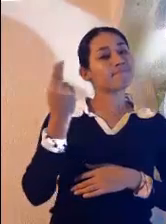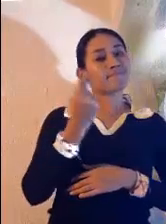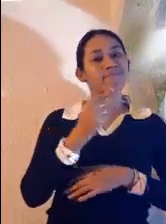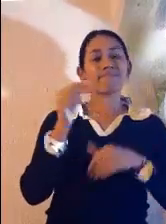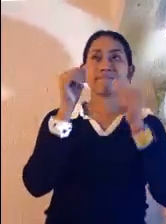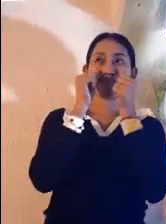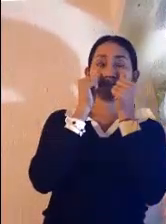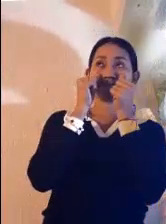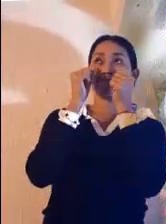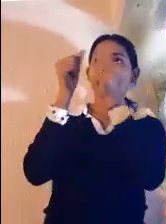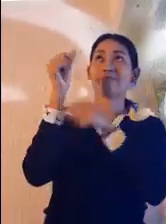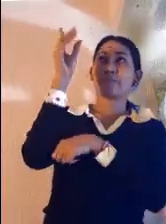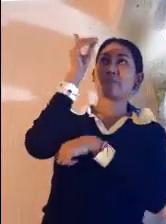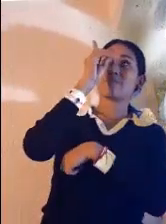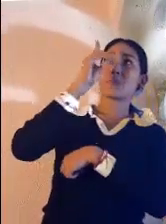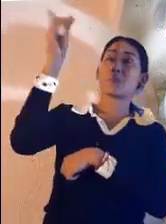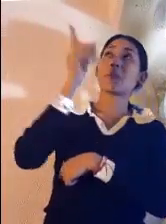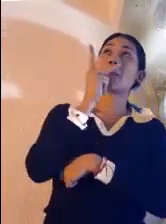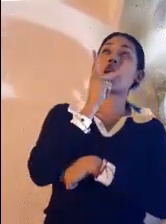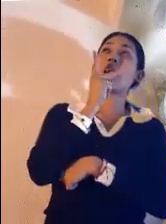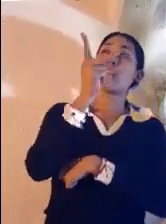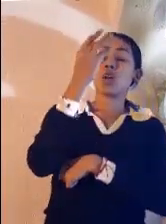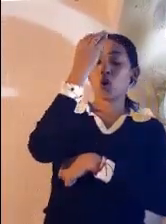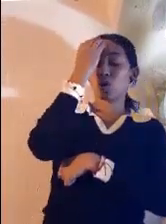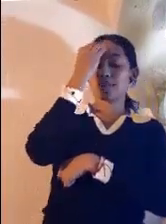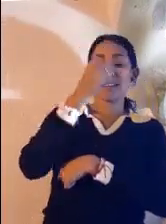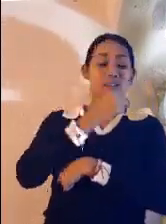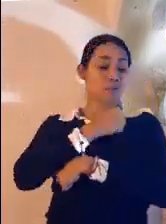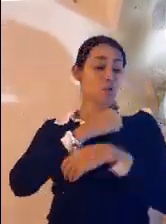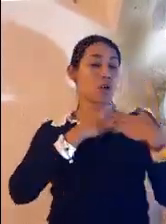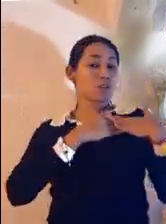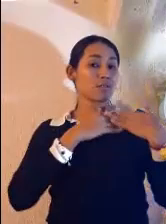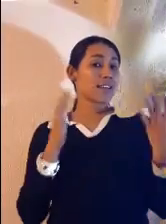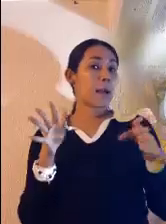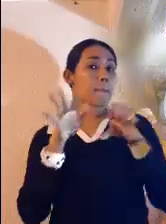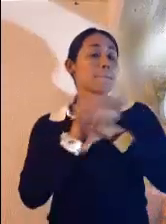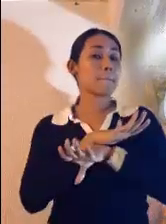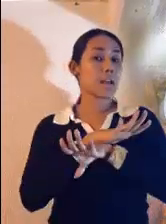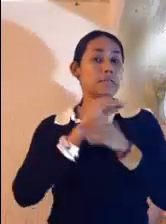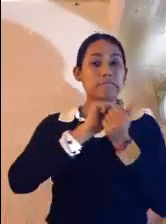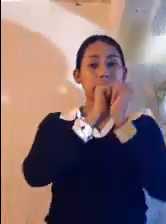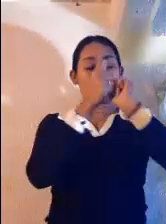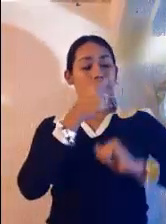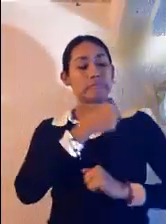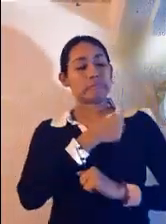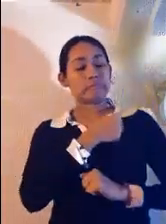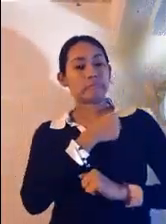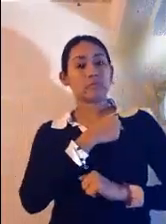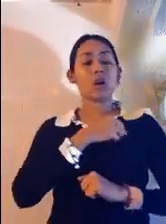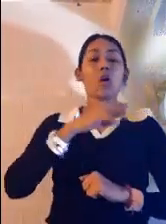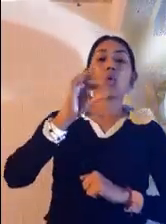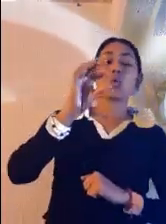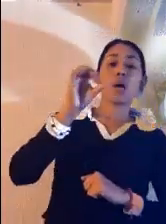atentamente la palabra y cambiemos nuestro corazón. En el tiempo de